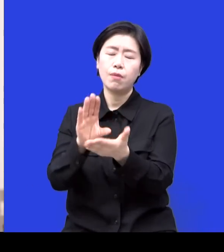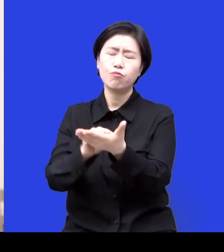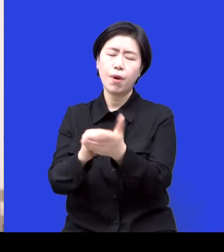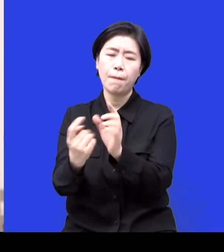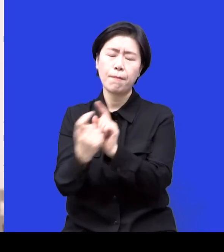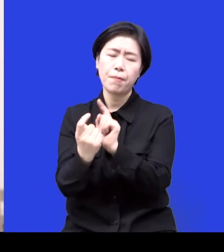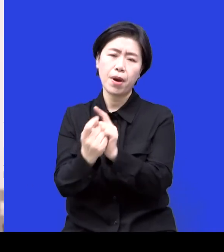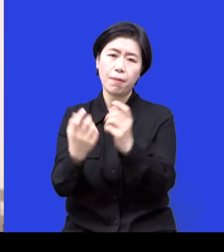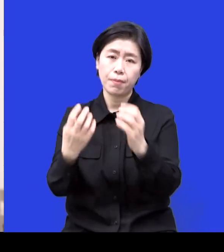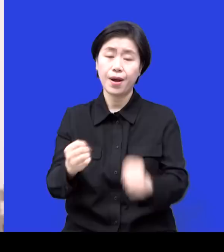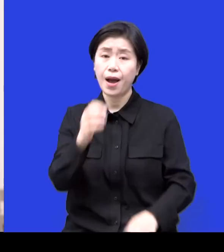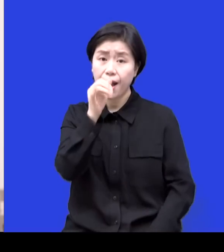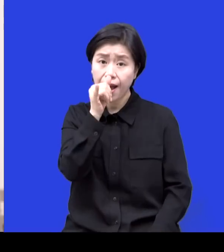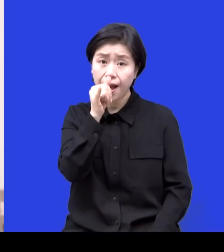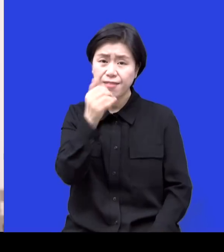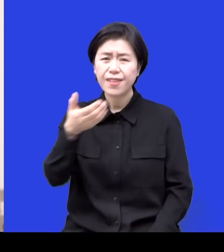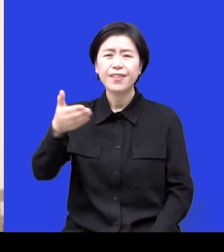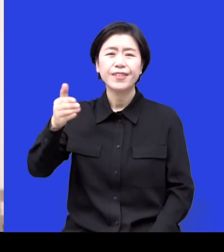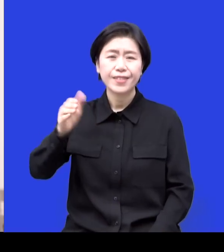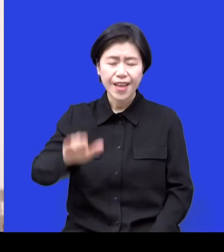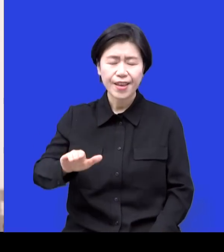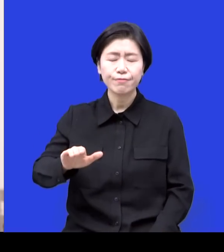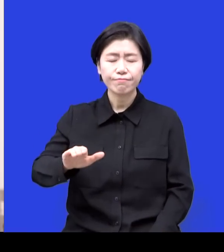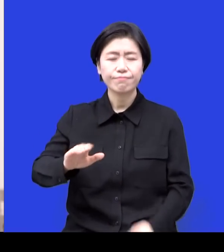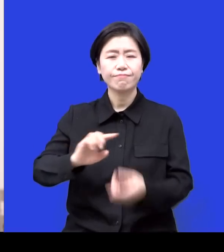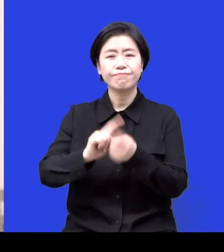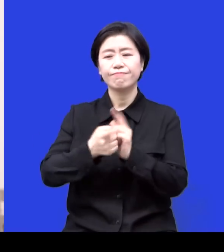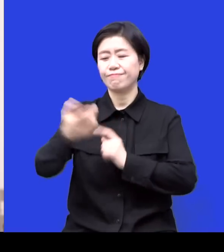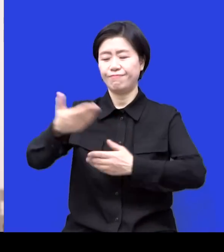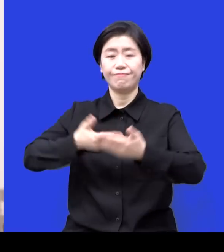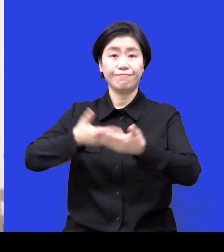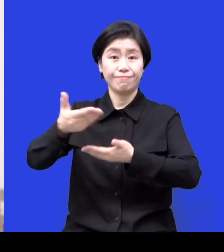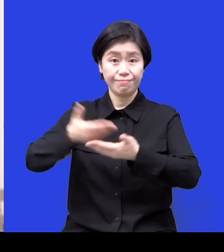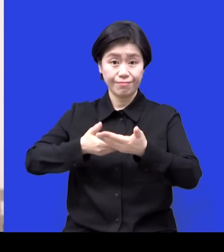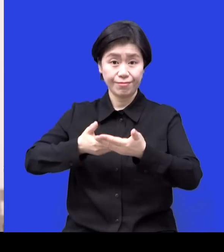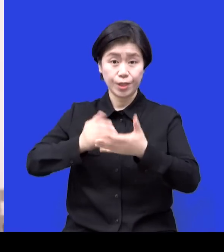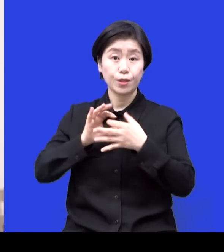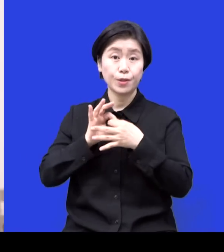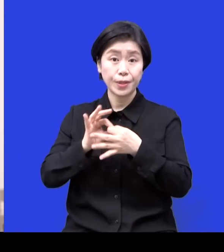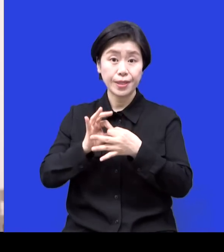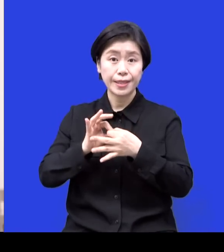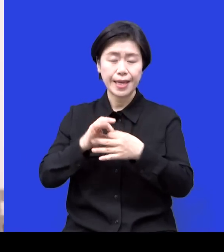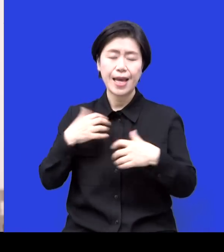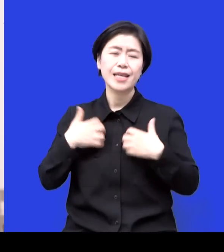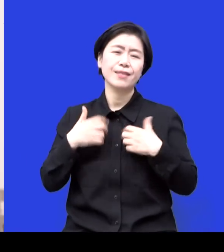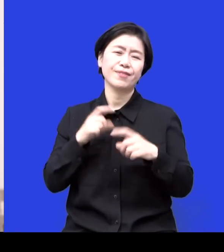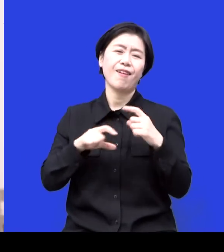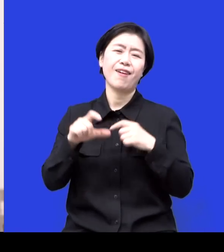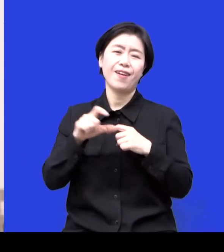기쁨들이 더 많아요 이렇게 교류를 하면서 말씀하신 것처럼 자식들을 많이 보내주셔가지고